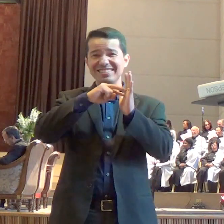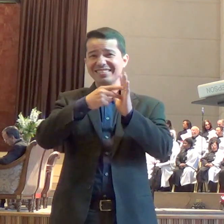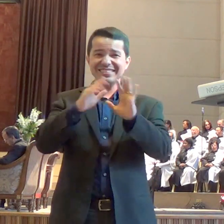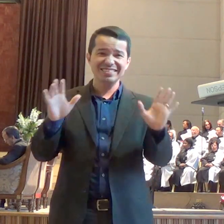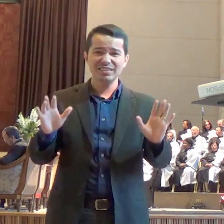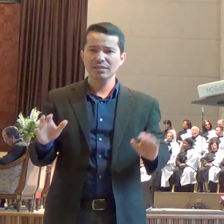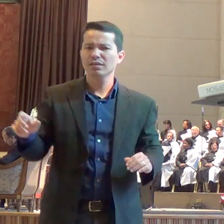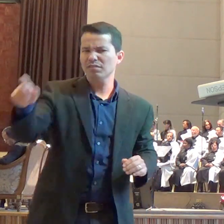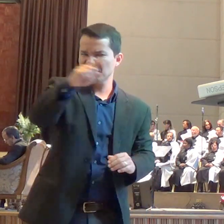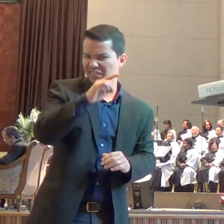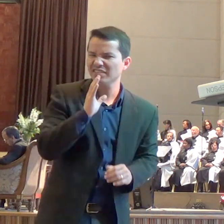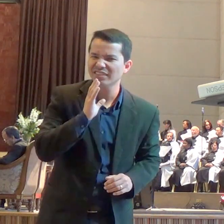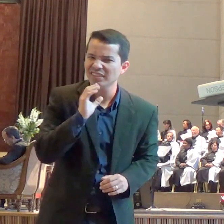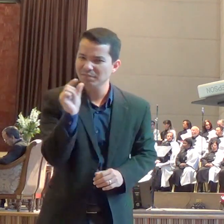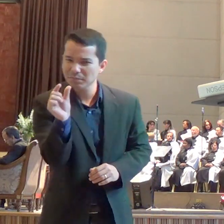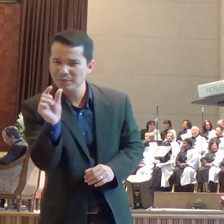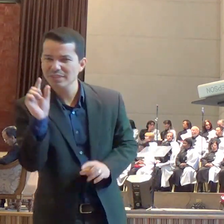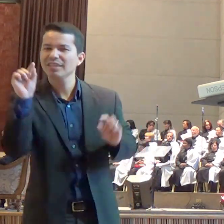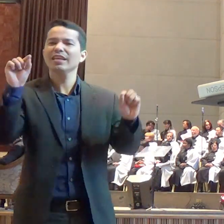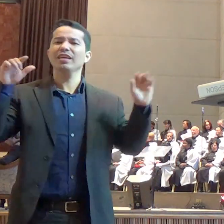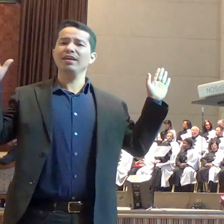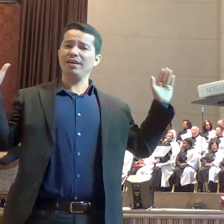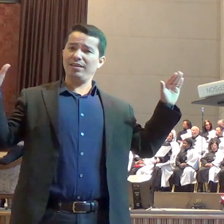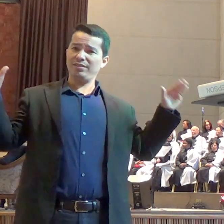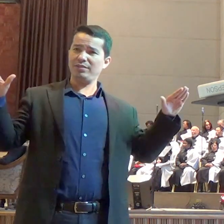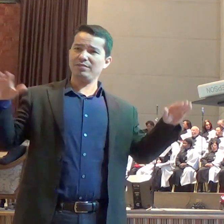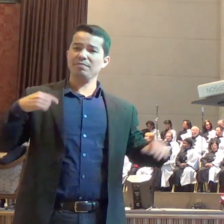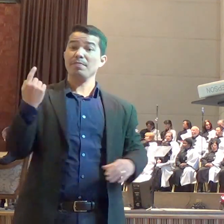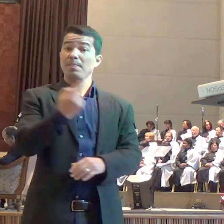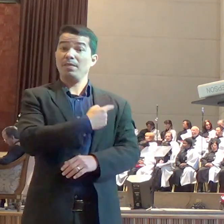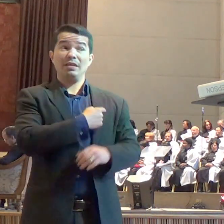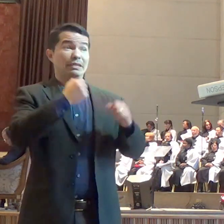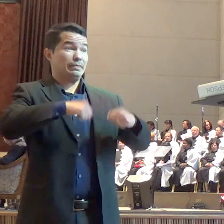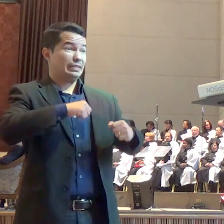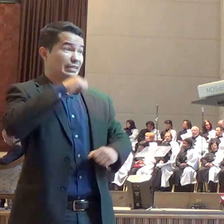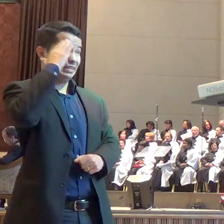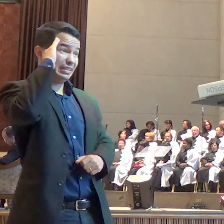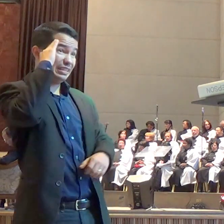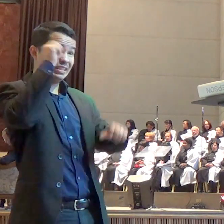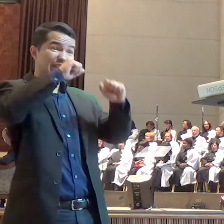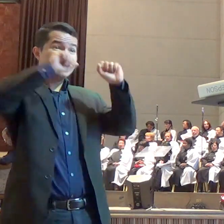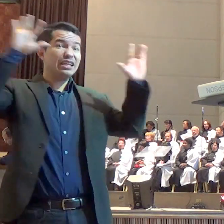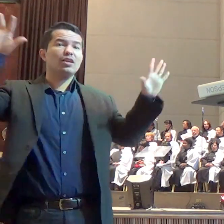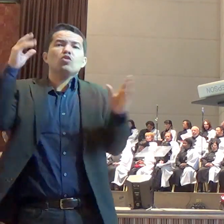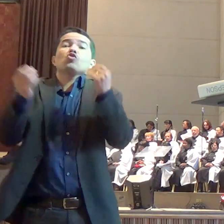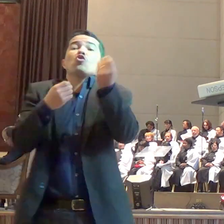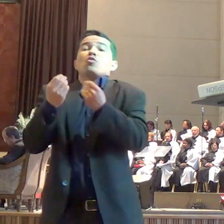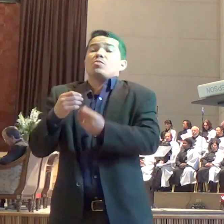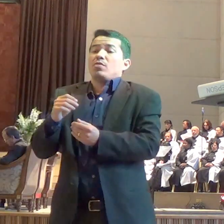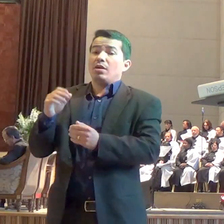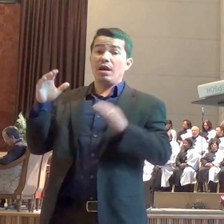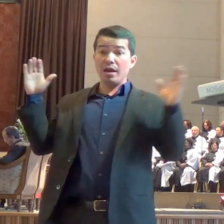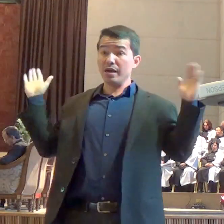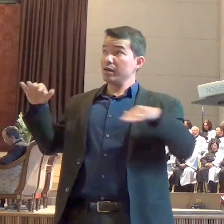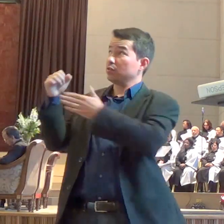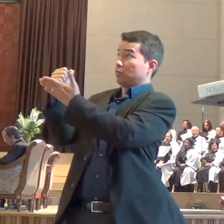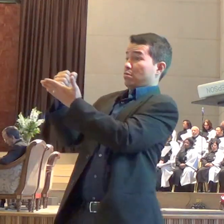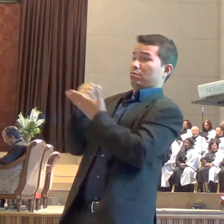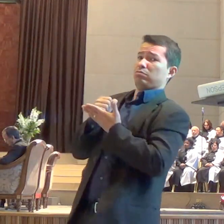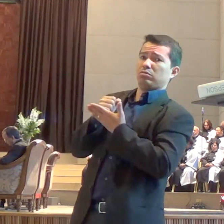nosso propósito é entender como eles agem a nosso favor, como eles trazem a mensagem